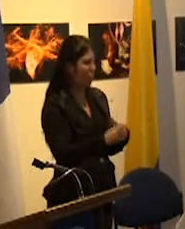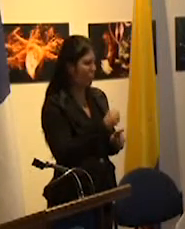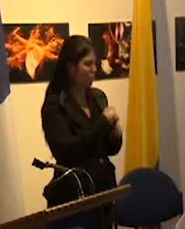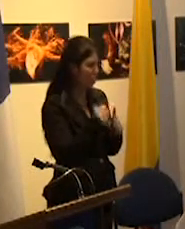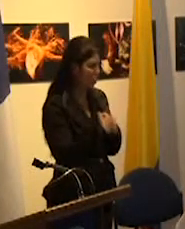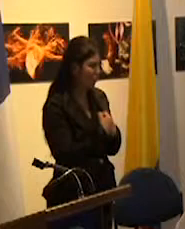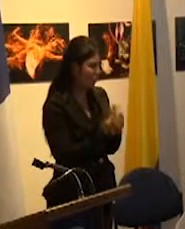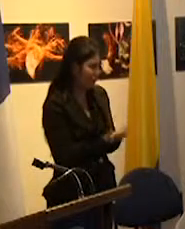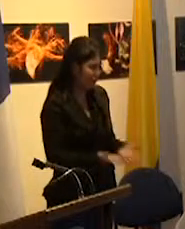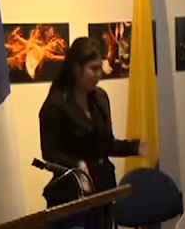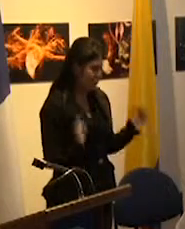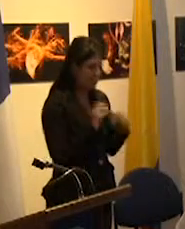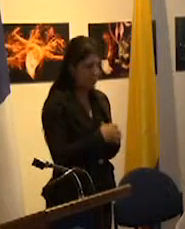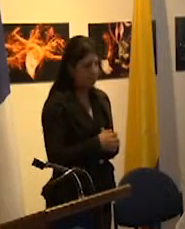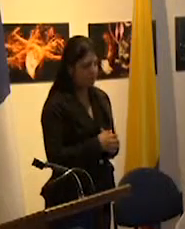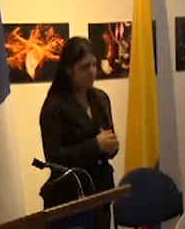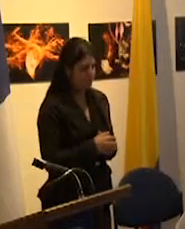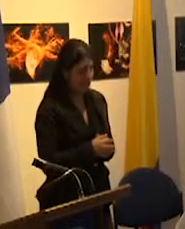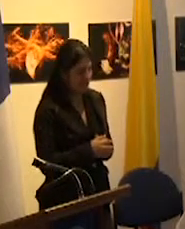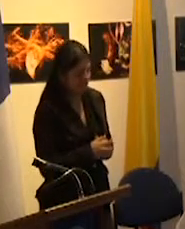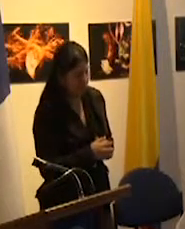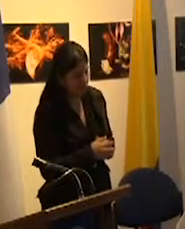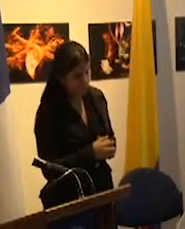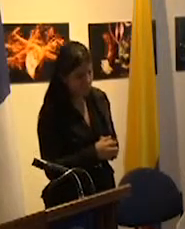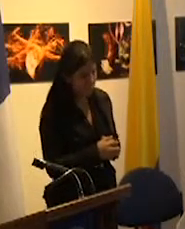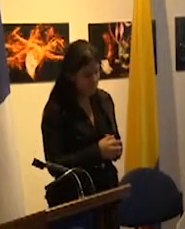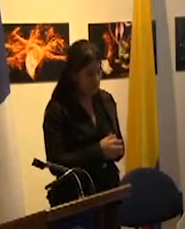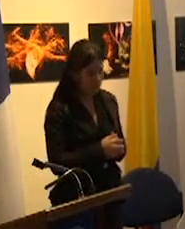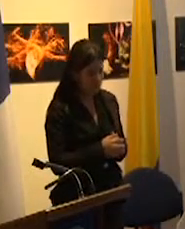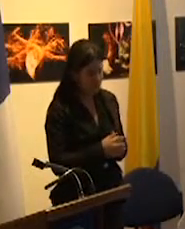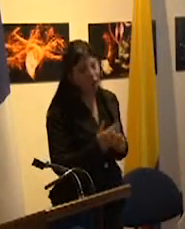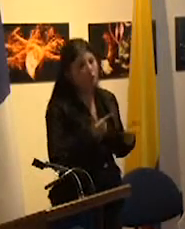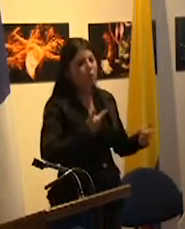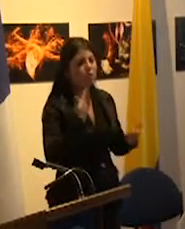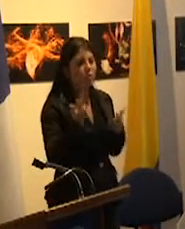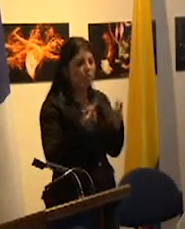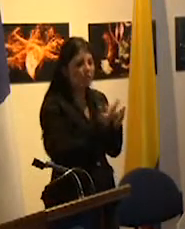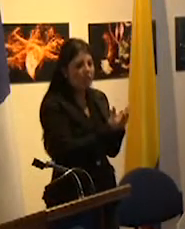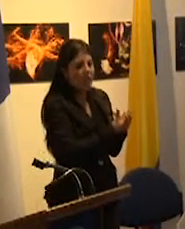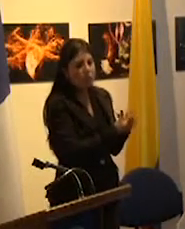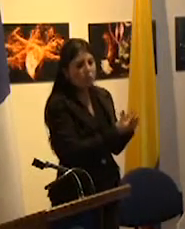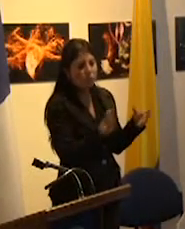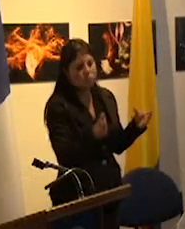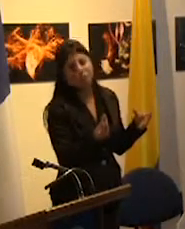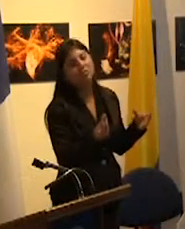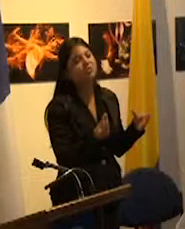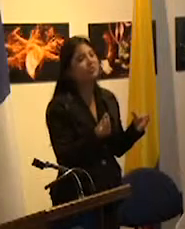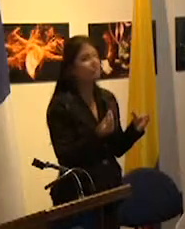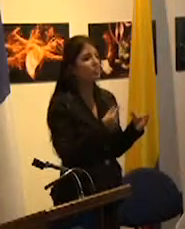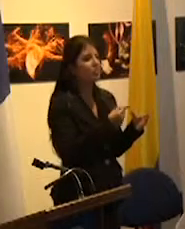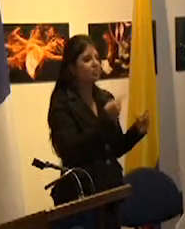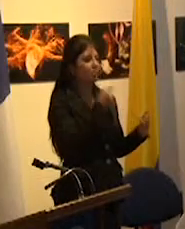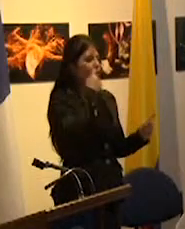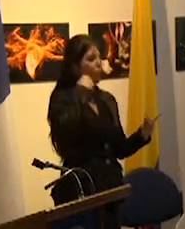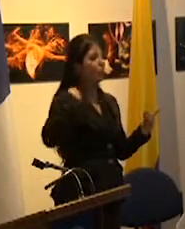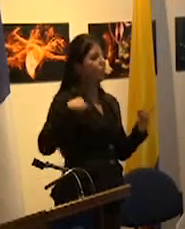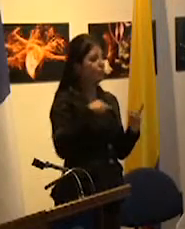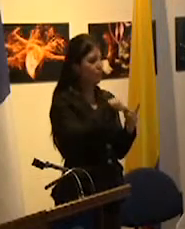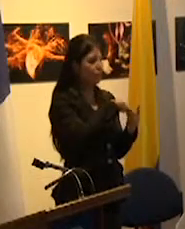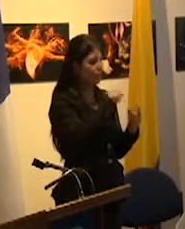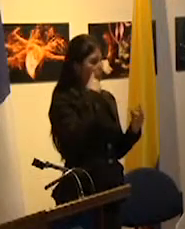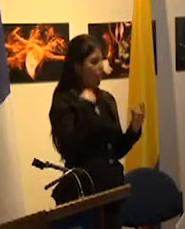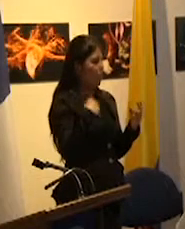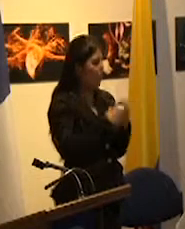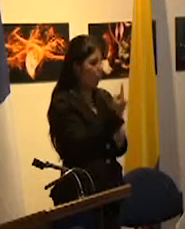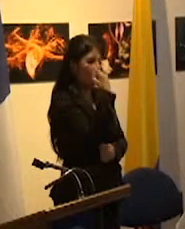planes sociales etc. la lucha contra la exclusión se llevó a cabo sin la subjetivación política